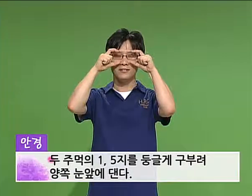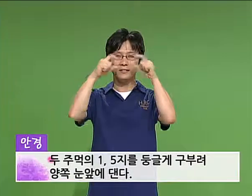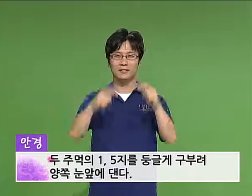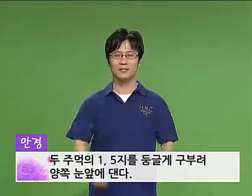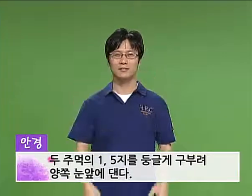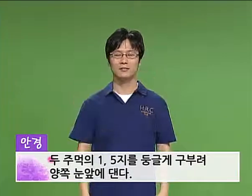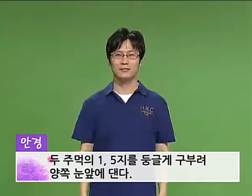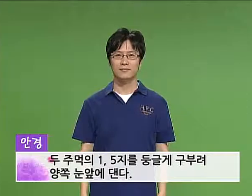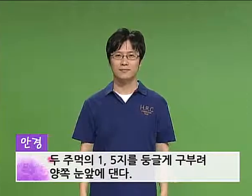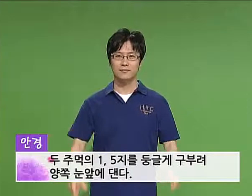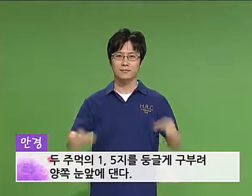안경.